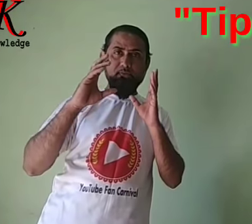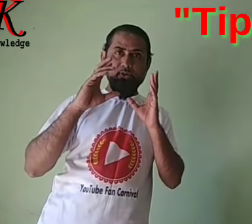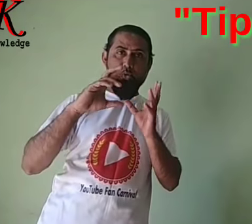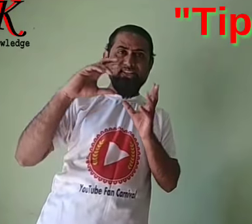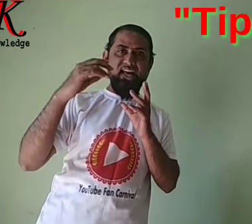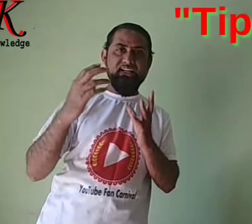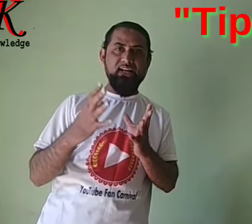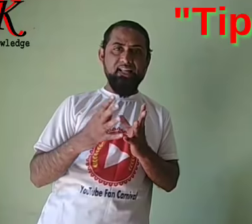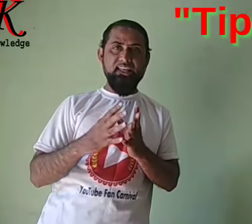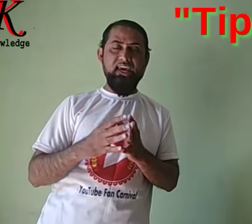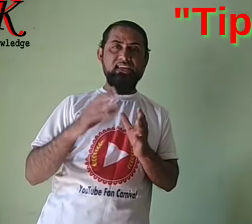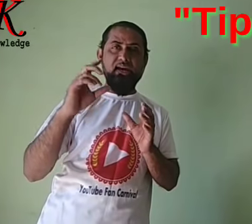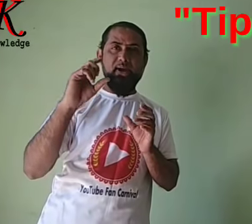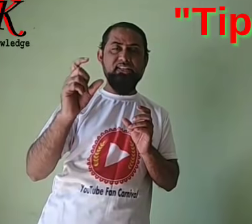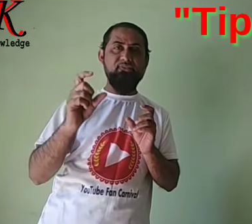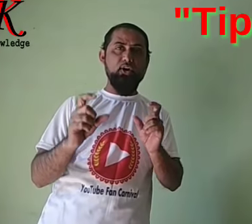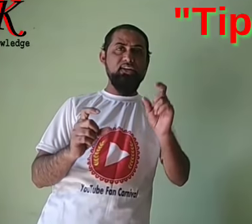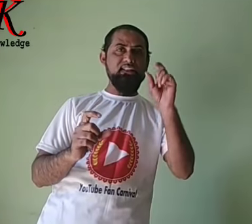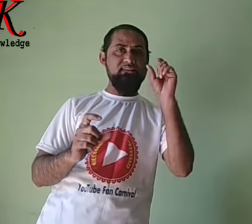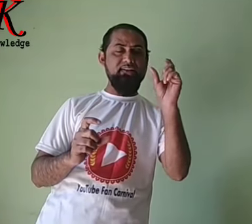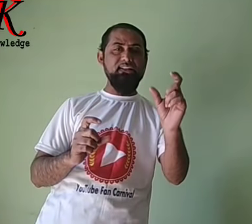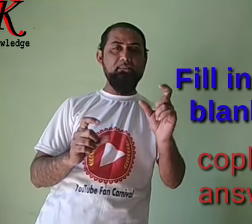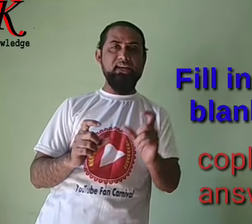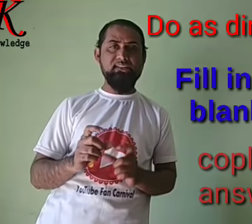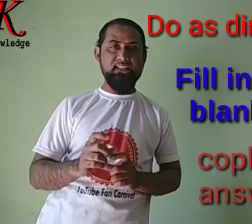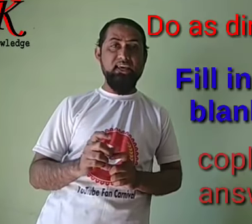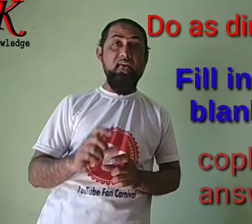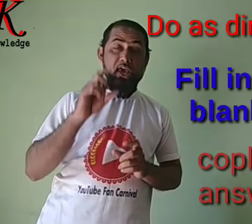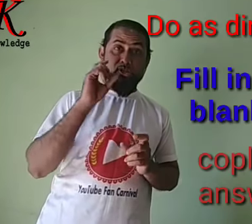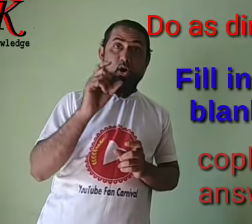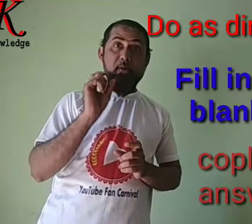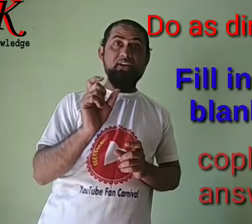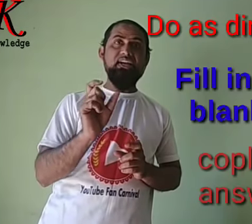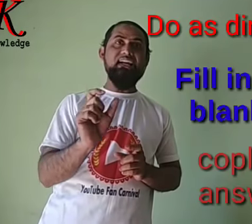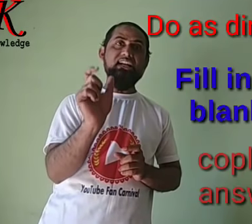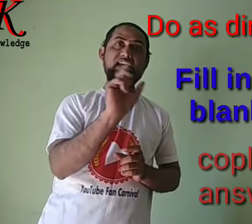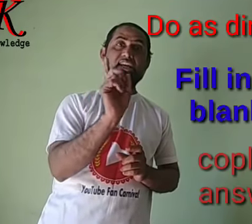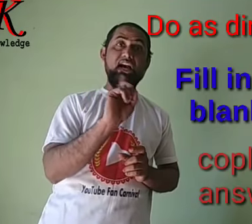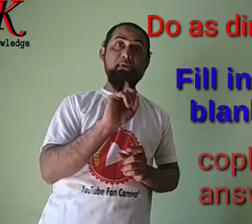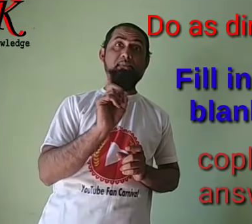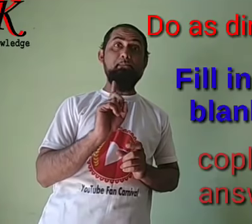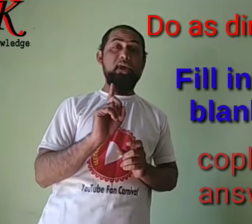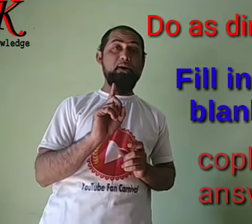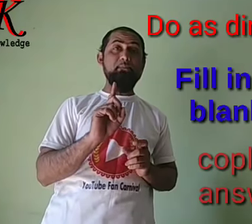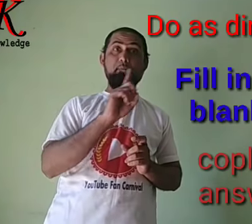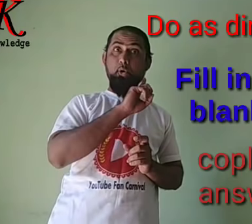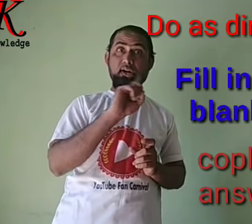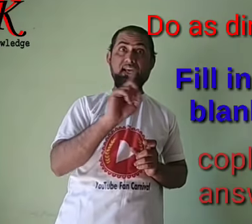do as directed आते हैं या match the following आते हैं fill in the blanks आते हैं इसको हमेशा याद रखिए कि कभी भी paper में भूल कर